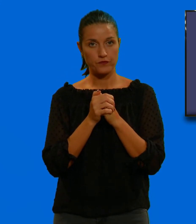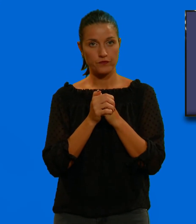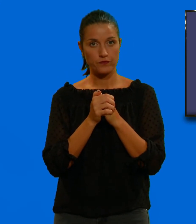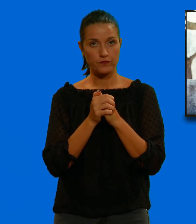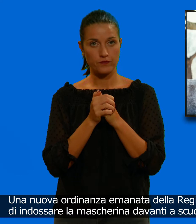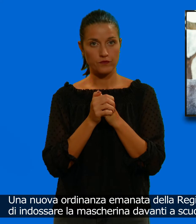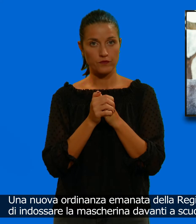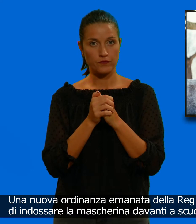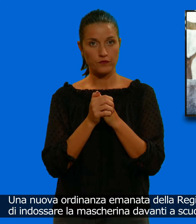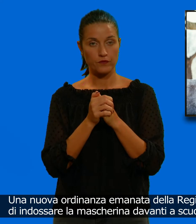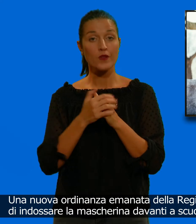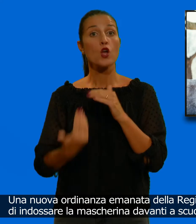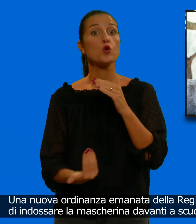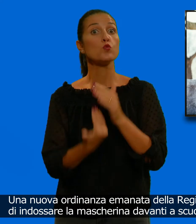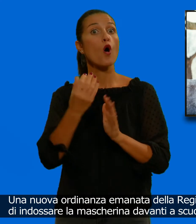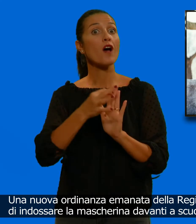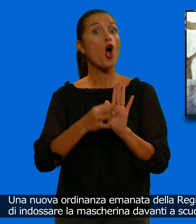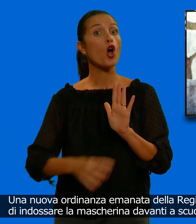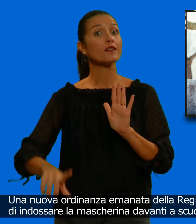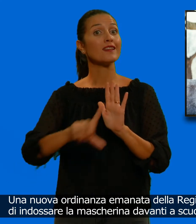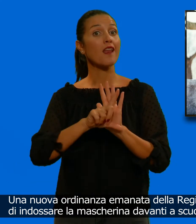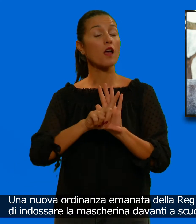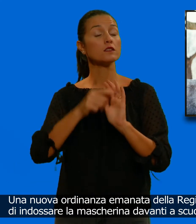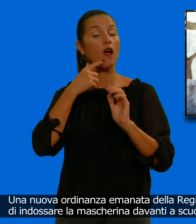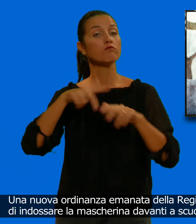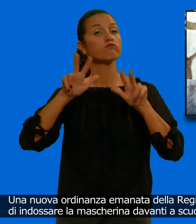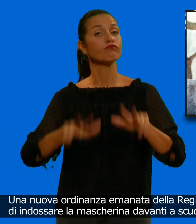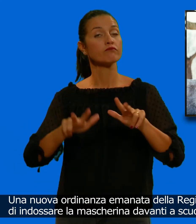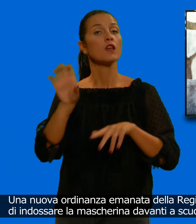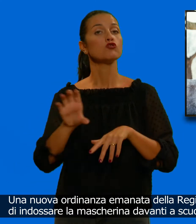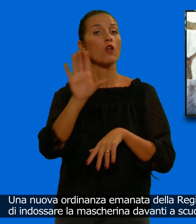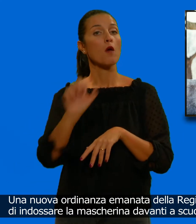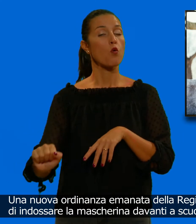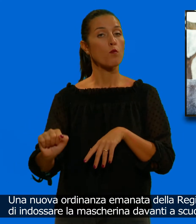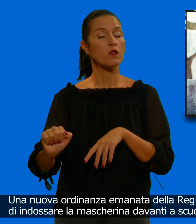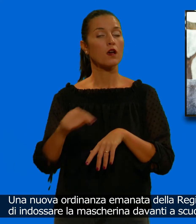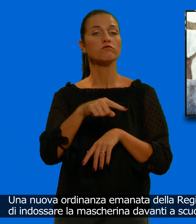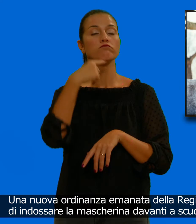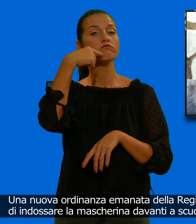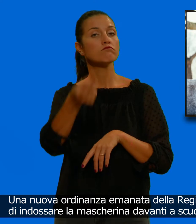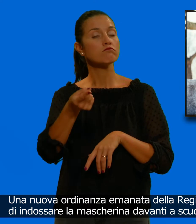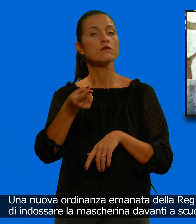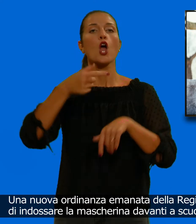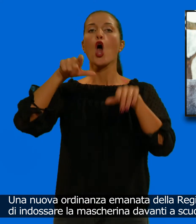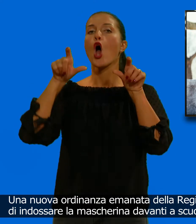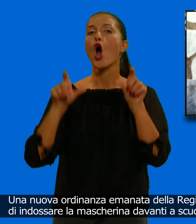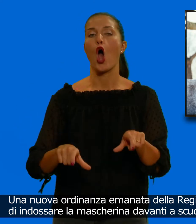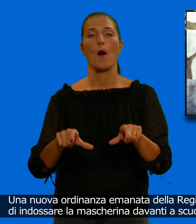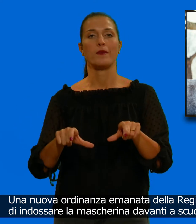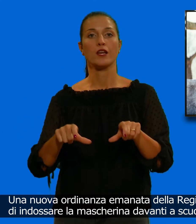Una nuova ordinanza emanata dalla Regione Puglia dispone l'obbligo di indossare la mascherina davanti a scuole e